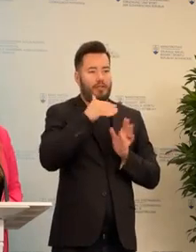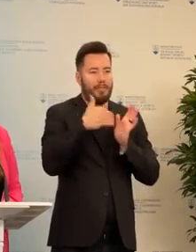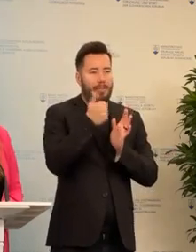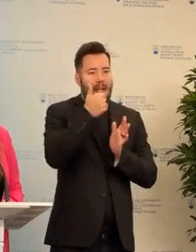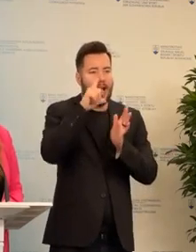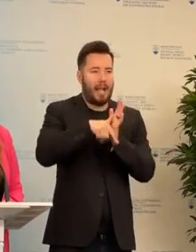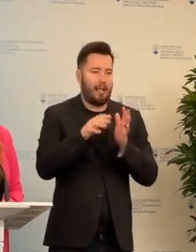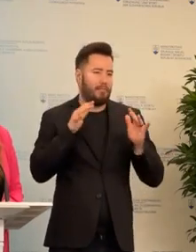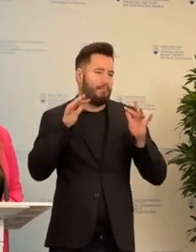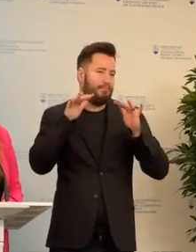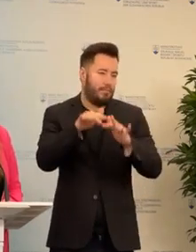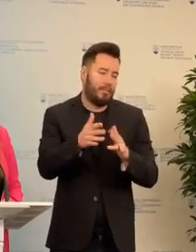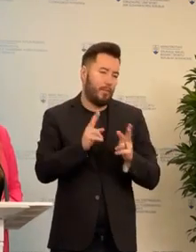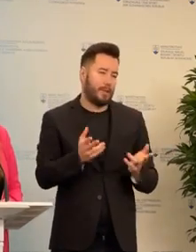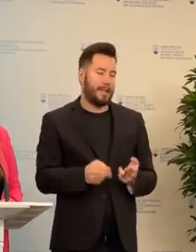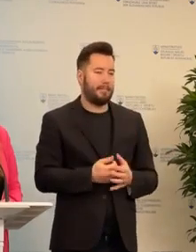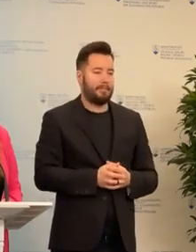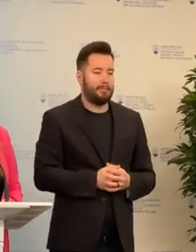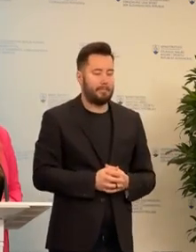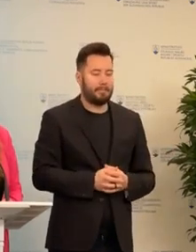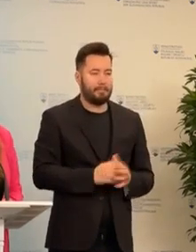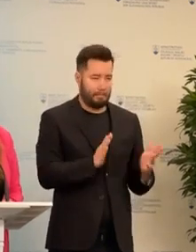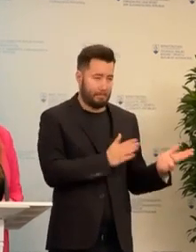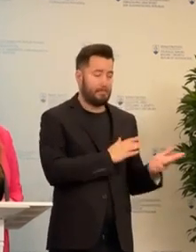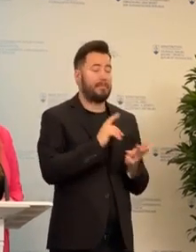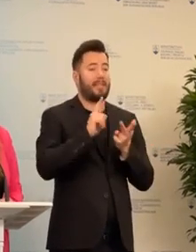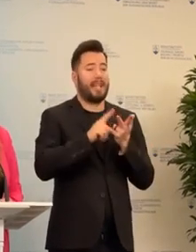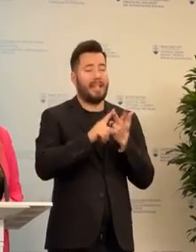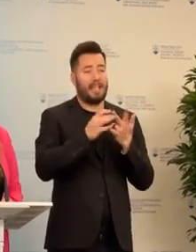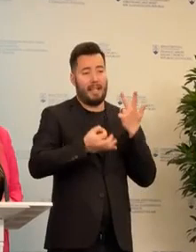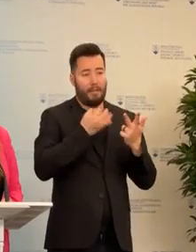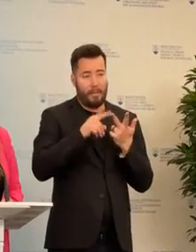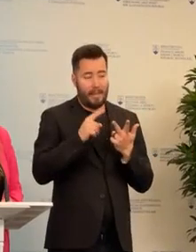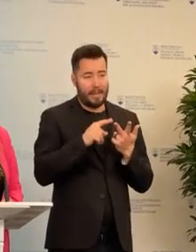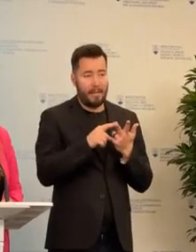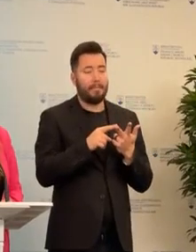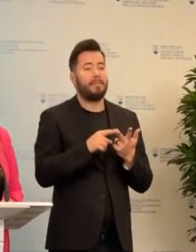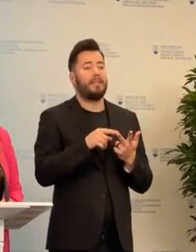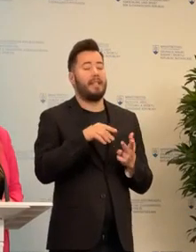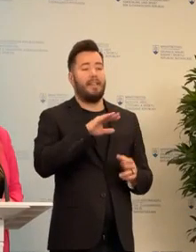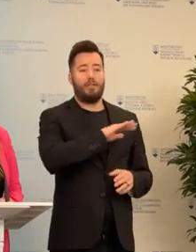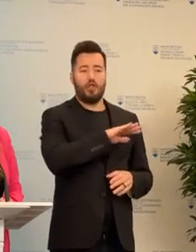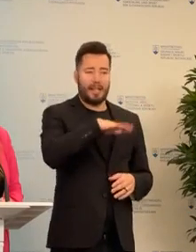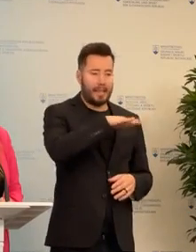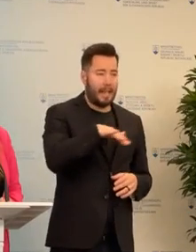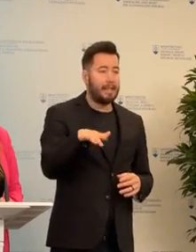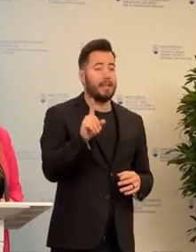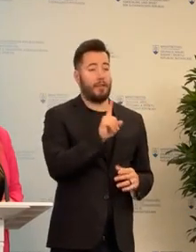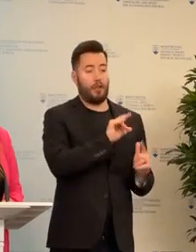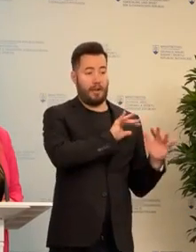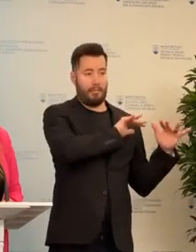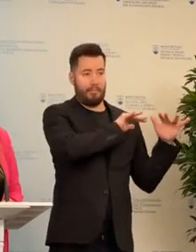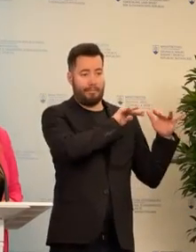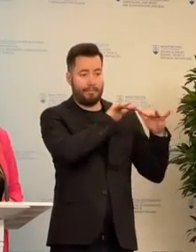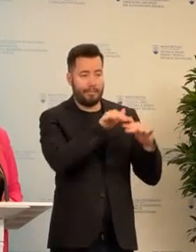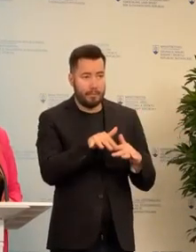dôležitá informácia, že je to podpora pre všetky deti tak, ako odznelo, či už pre deti, ktoré sem prichádzajú, ale aj pre deti